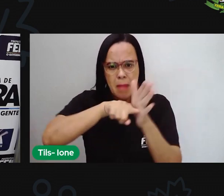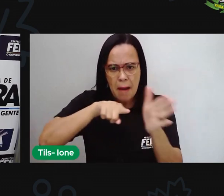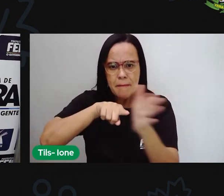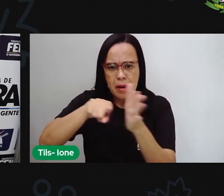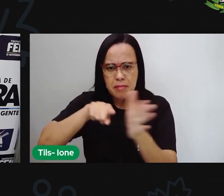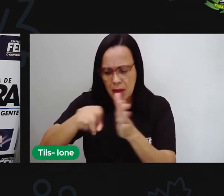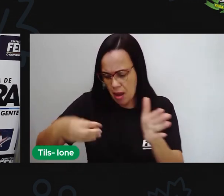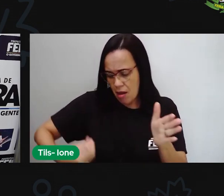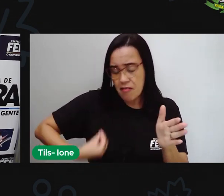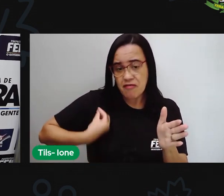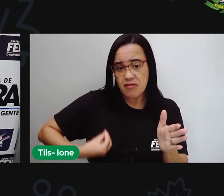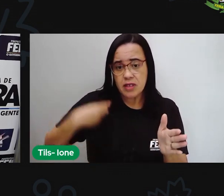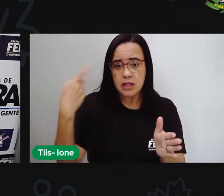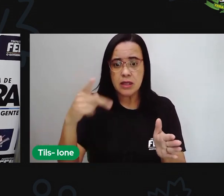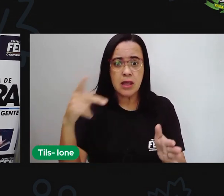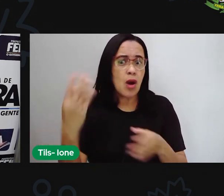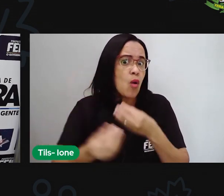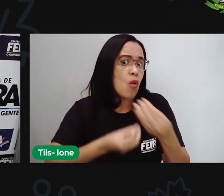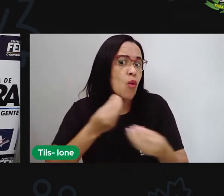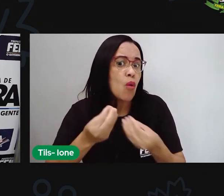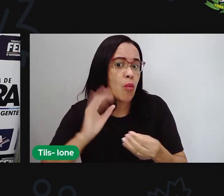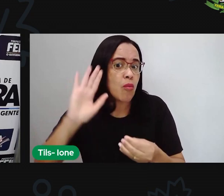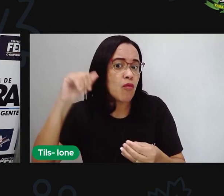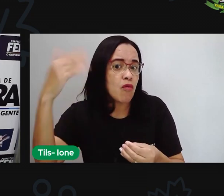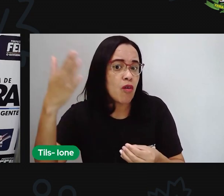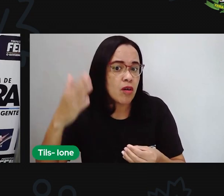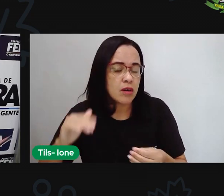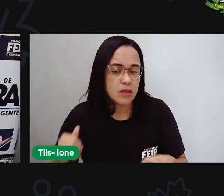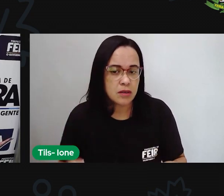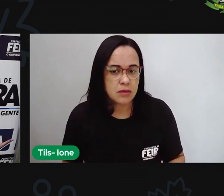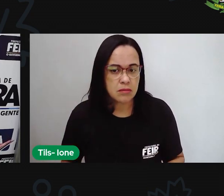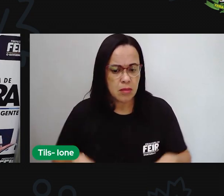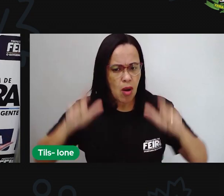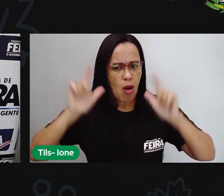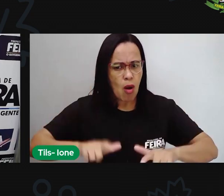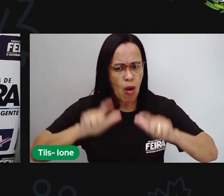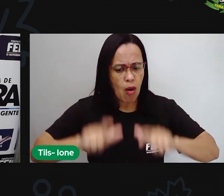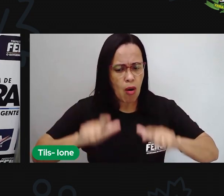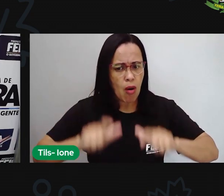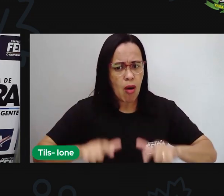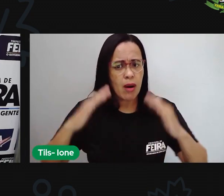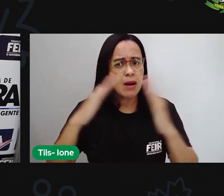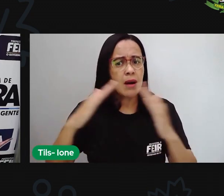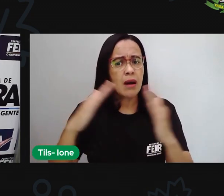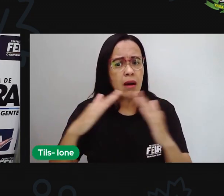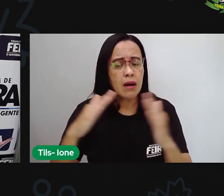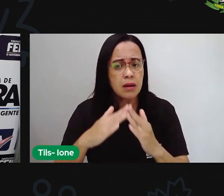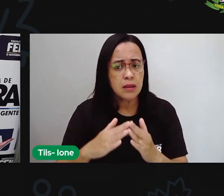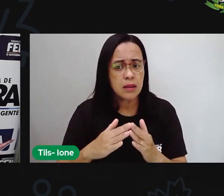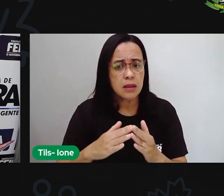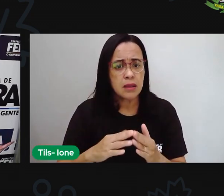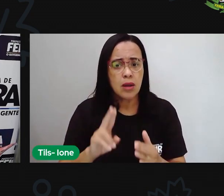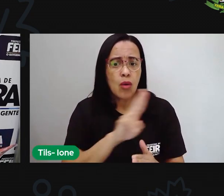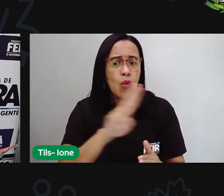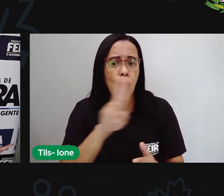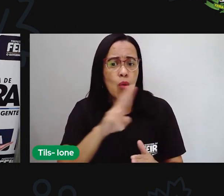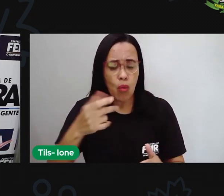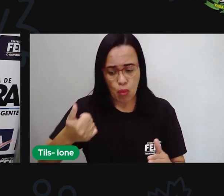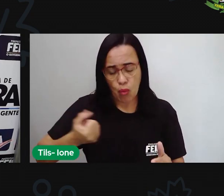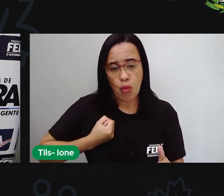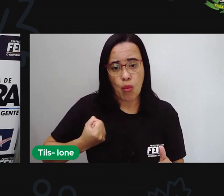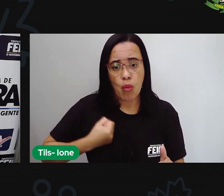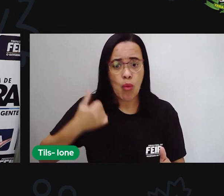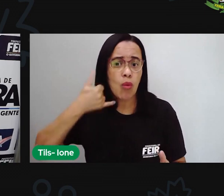fora da floresta misteriosa. Onde você mora? Qual o número do seu telefone?